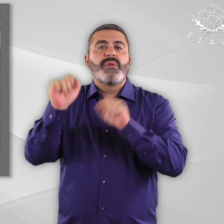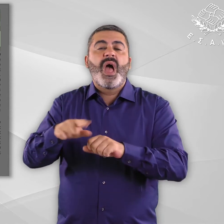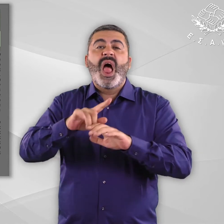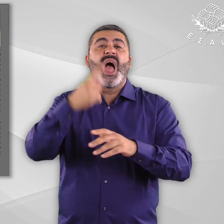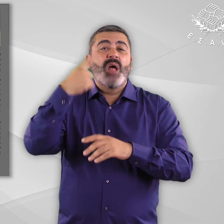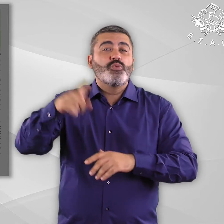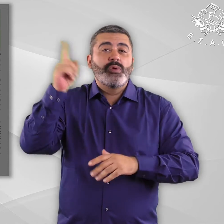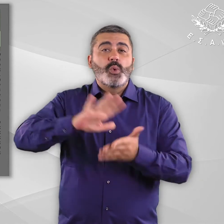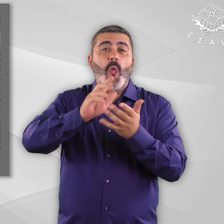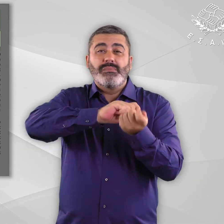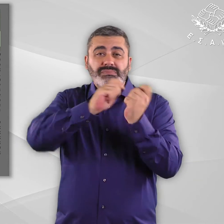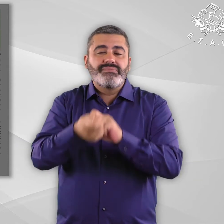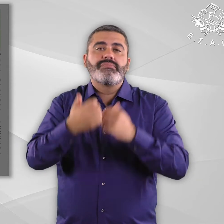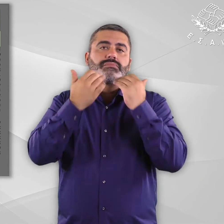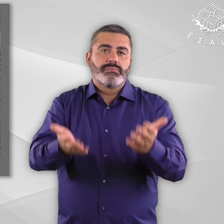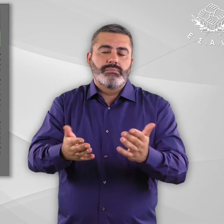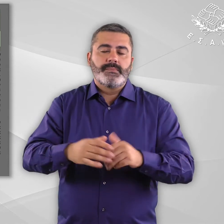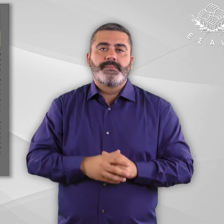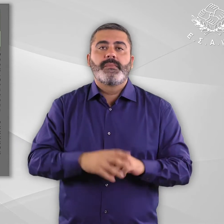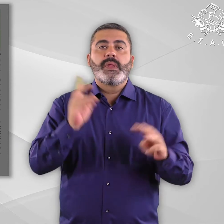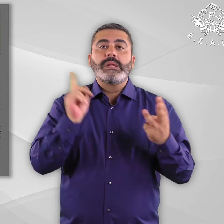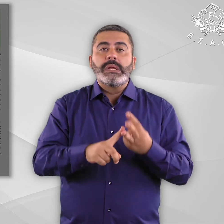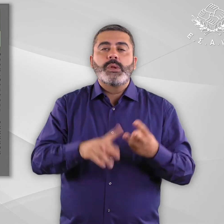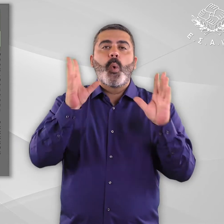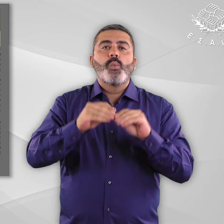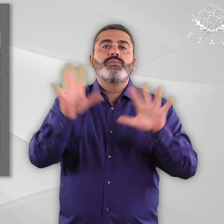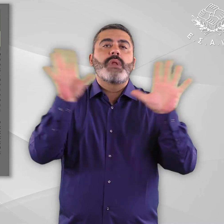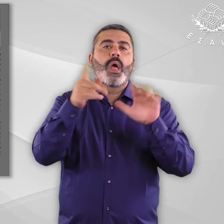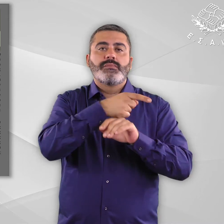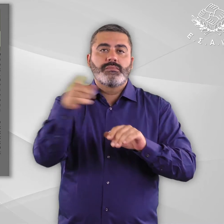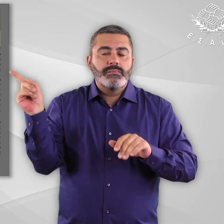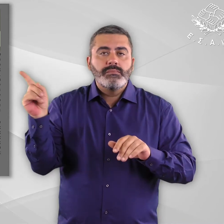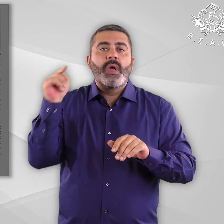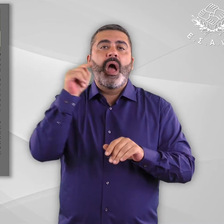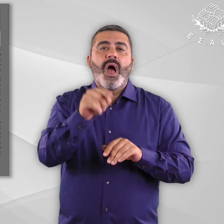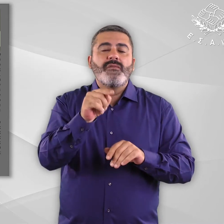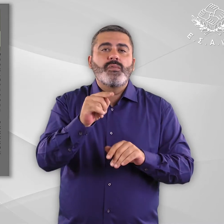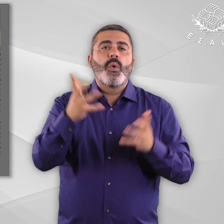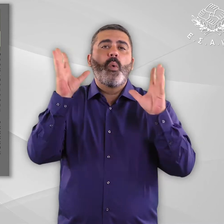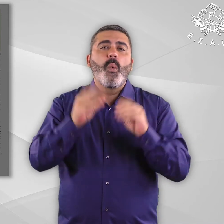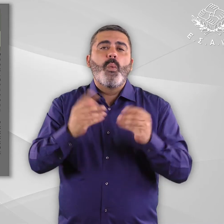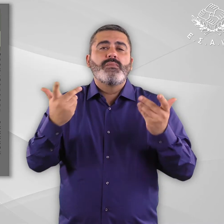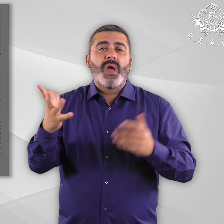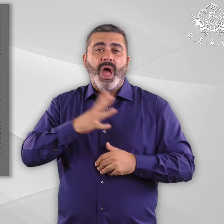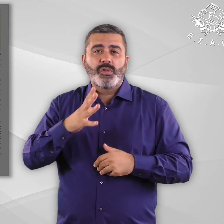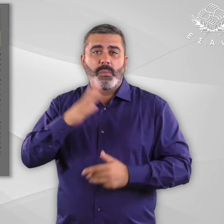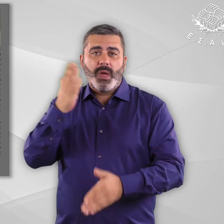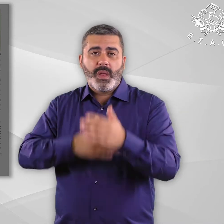Κουκίδα Η ψυχαγωγία μέσω των μέσων μαζικής ενημέρωσης δεν διασφαλίζεται με τρόπο που να επιτρέπει την απόλαυση του δικαιώματος των